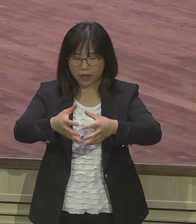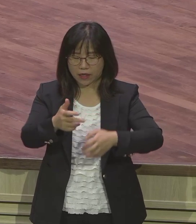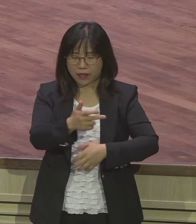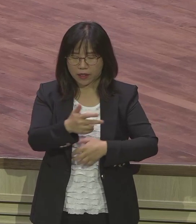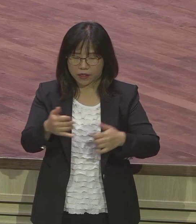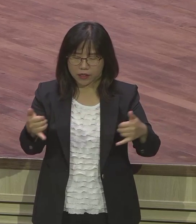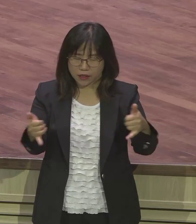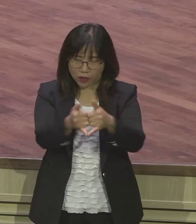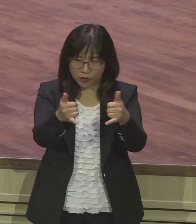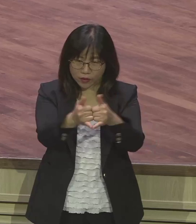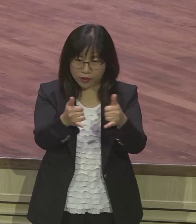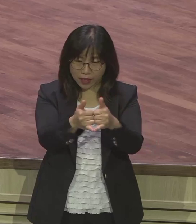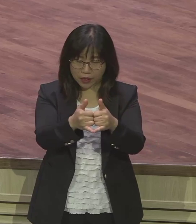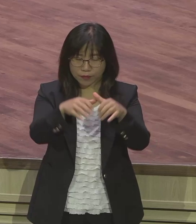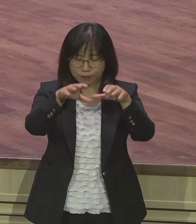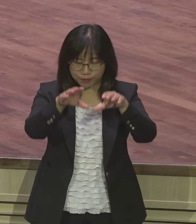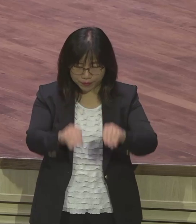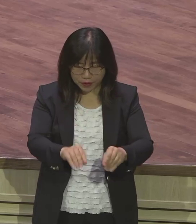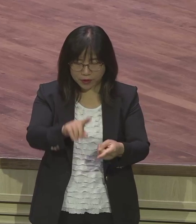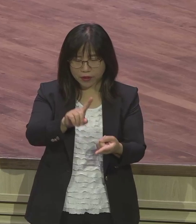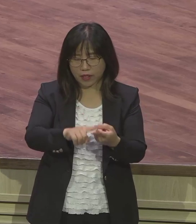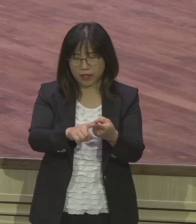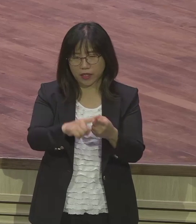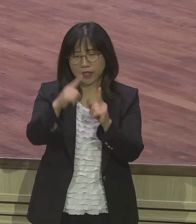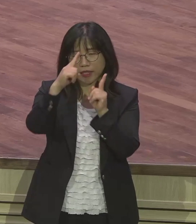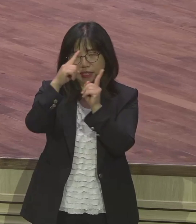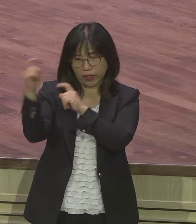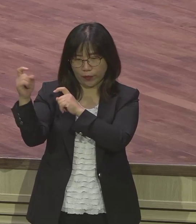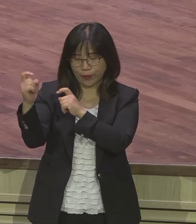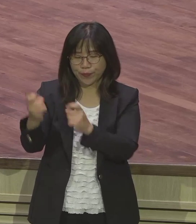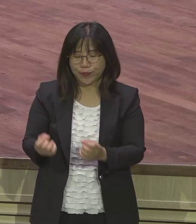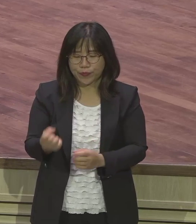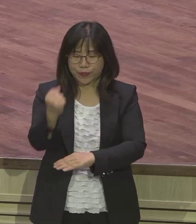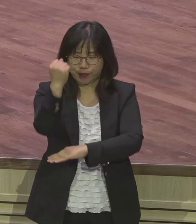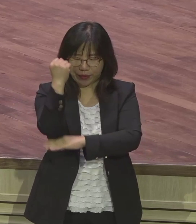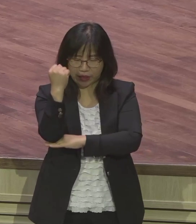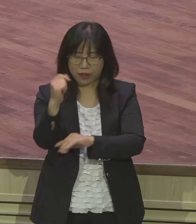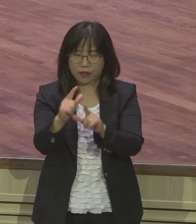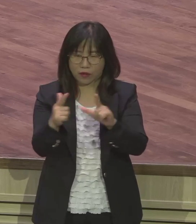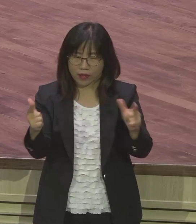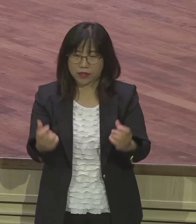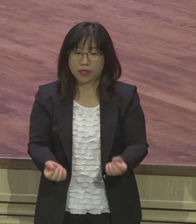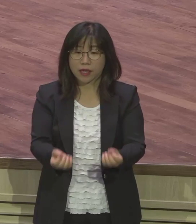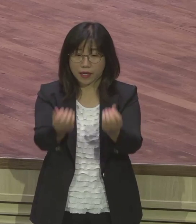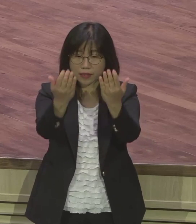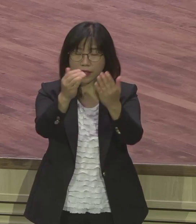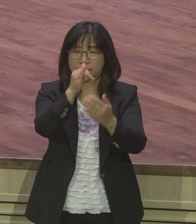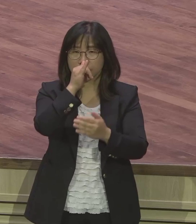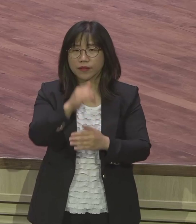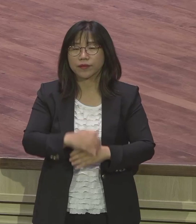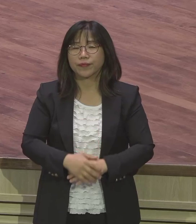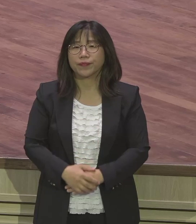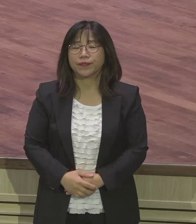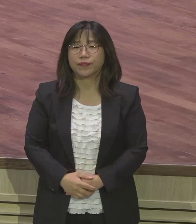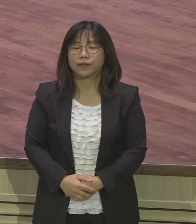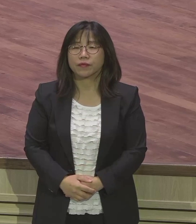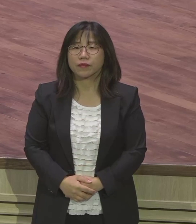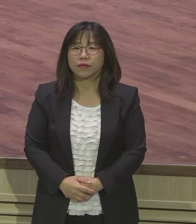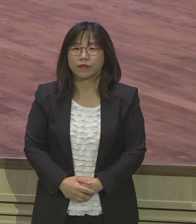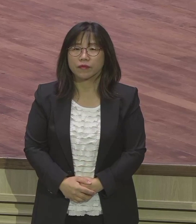평화기념식 또 평화기념비 처부기를 그렇게 형태로 갖추어서 제막식을